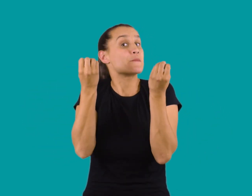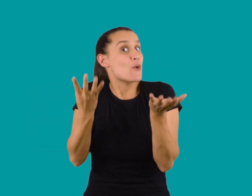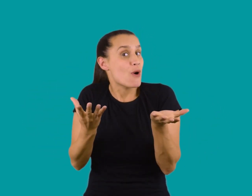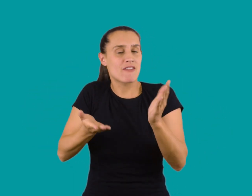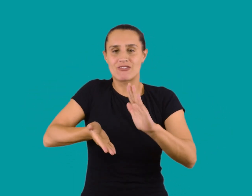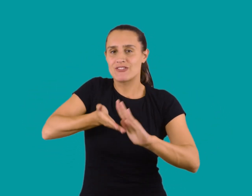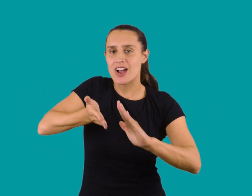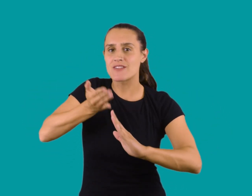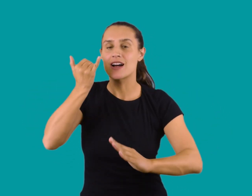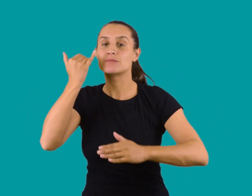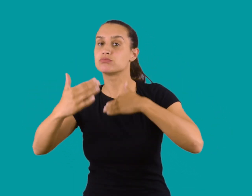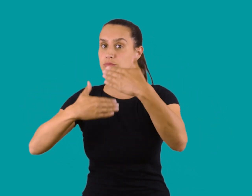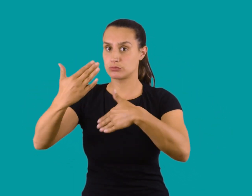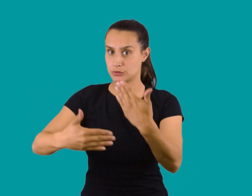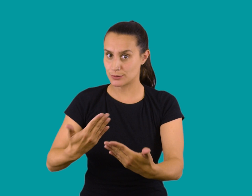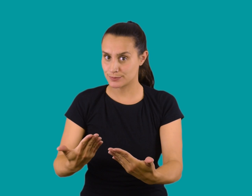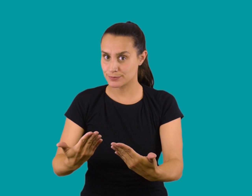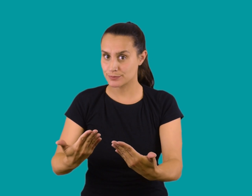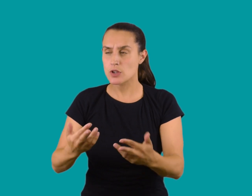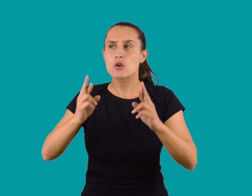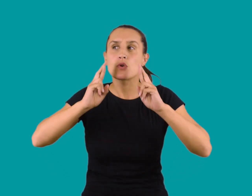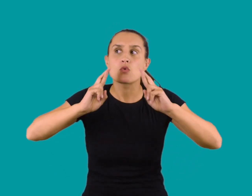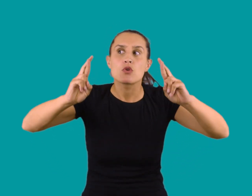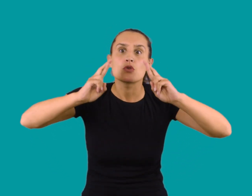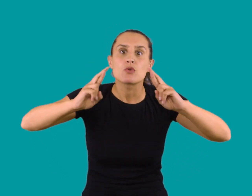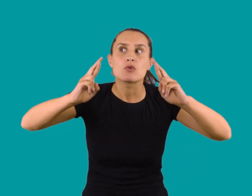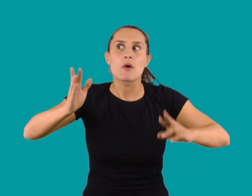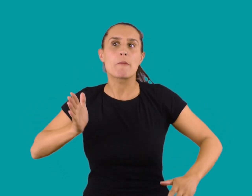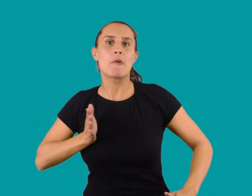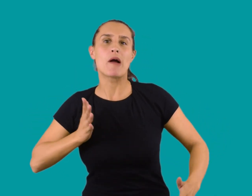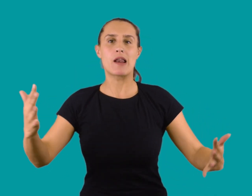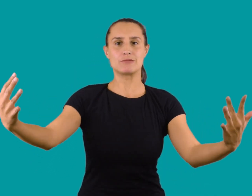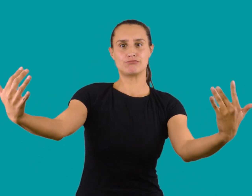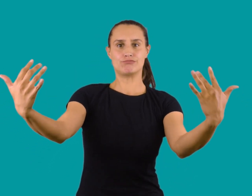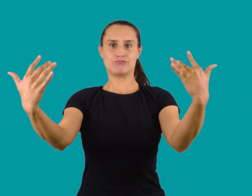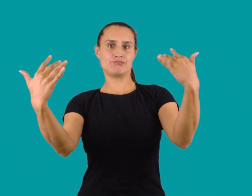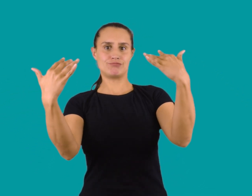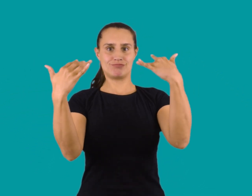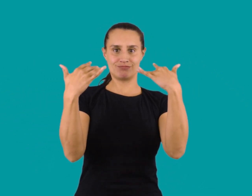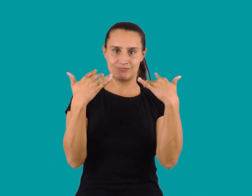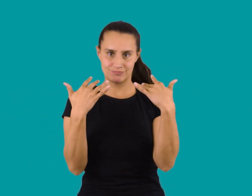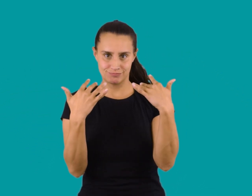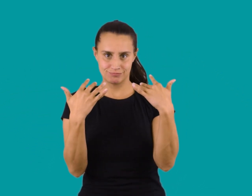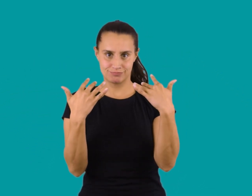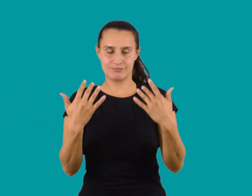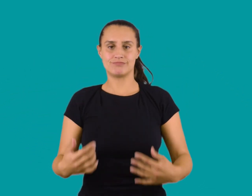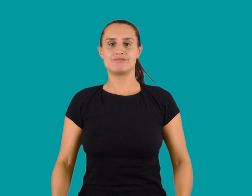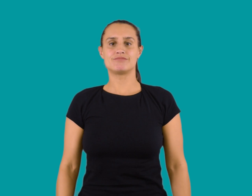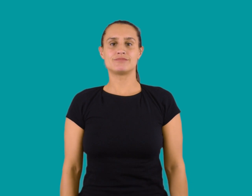época de apareamiento. La principal función del canto es atraer a las